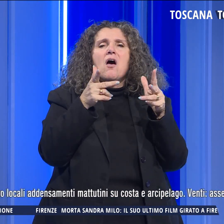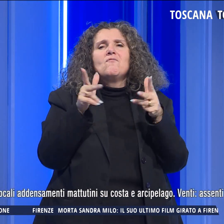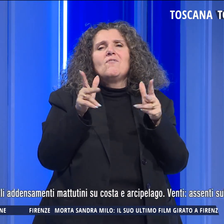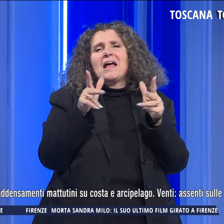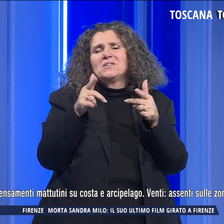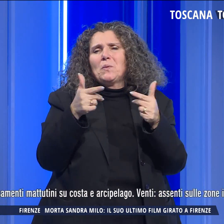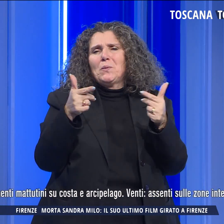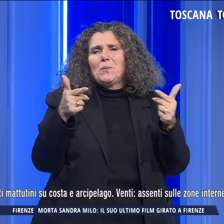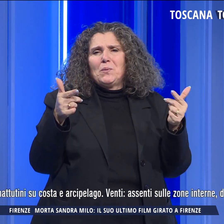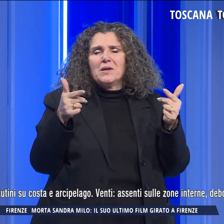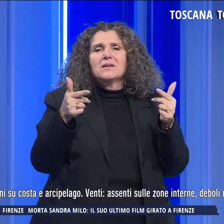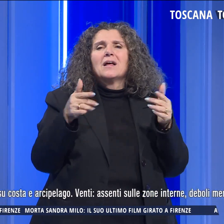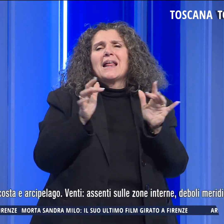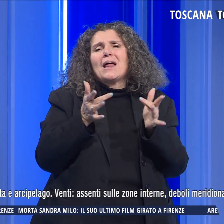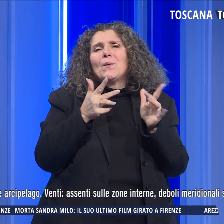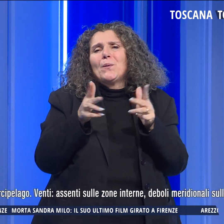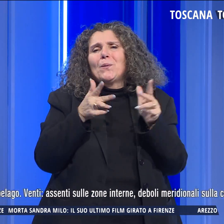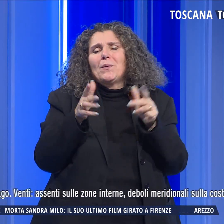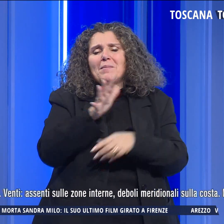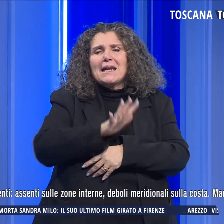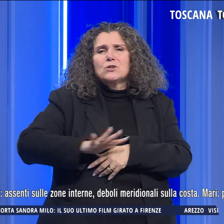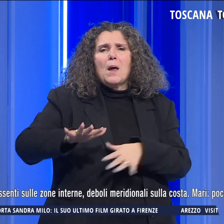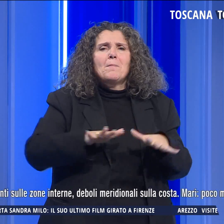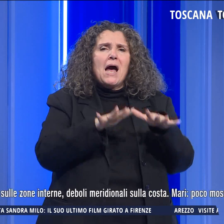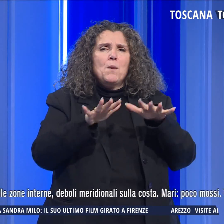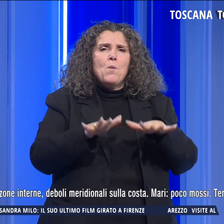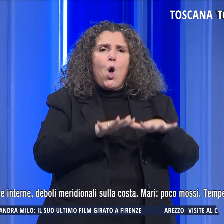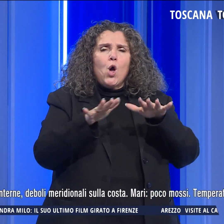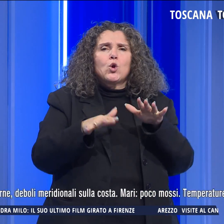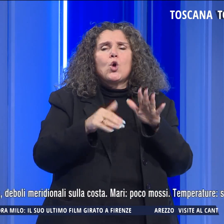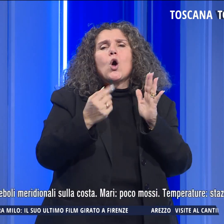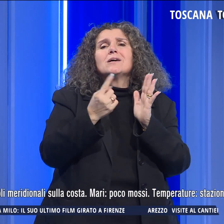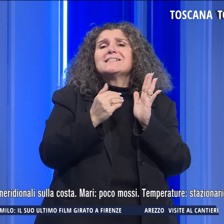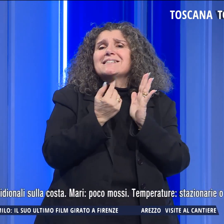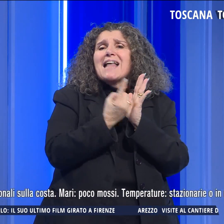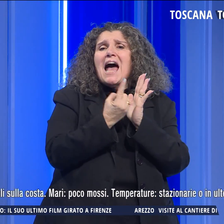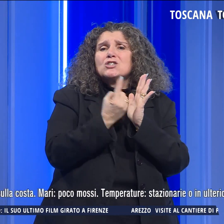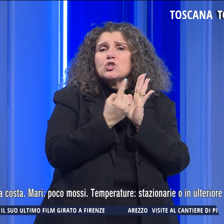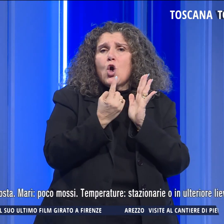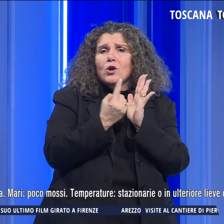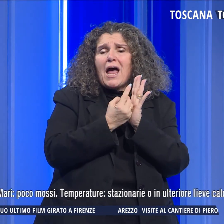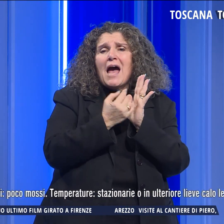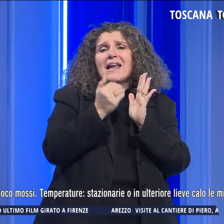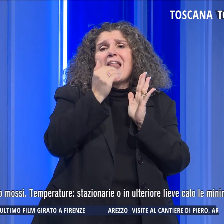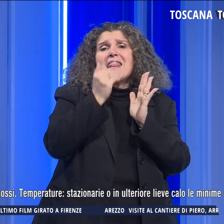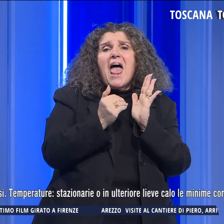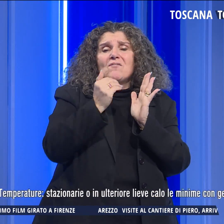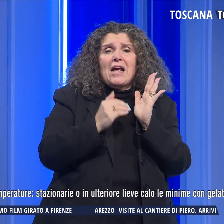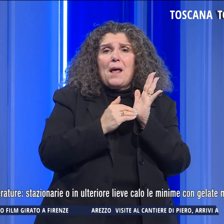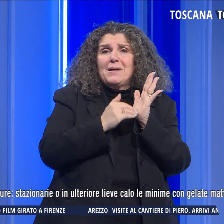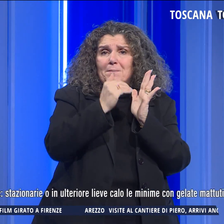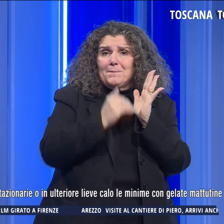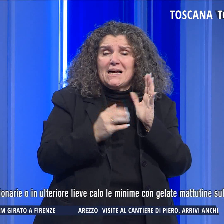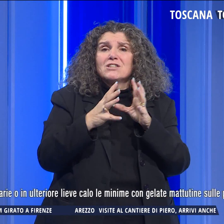assenti, deboli meridionali, i mari poco mossi. Le temperature sono stazionari, un ulteriore lieve calo le minime,